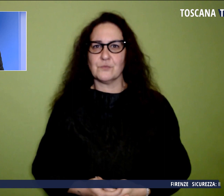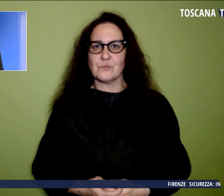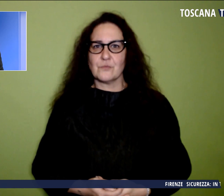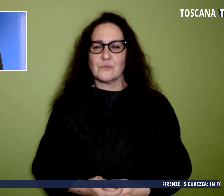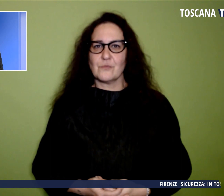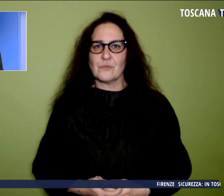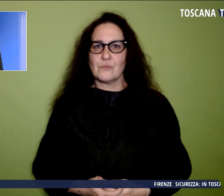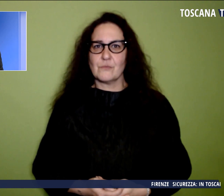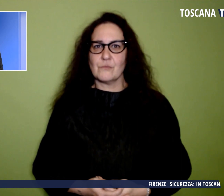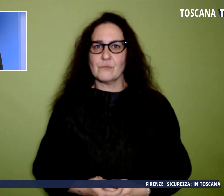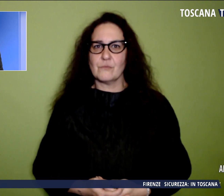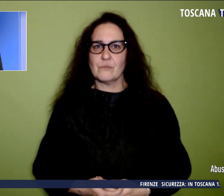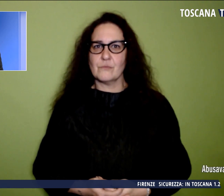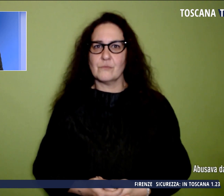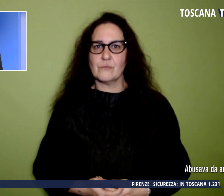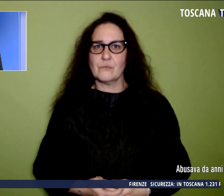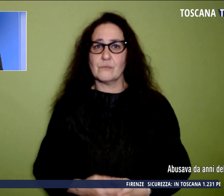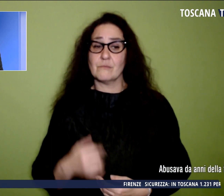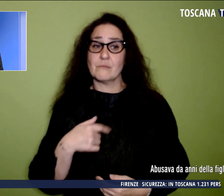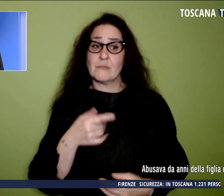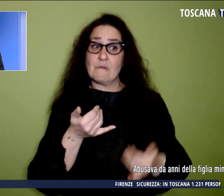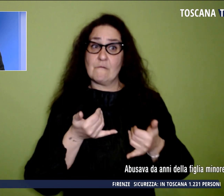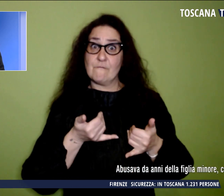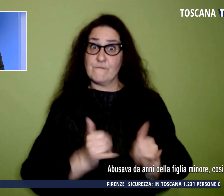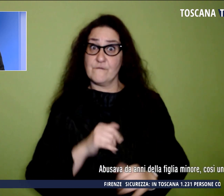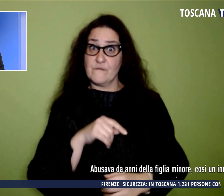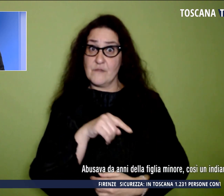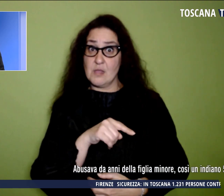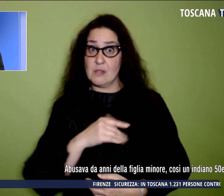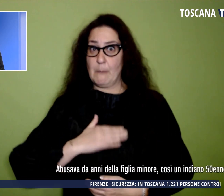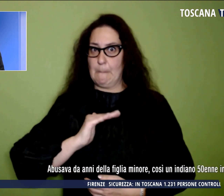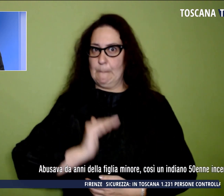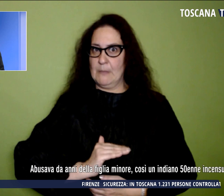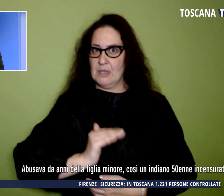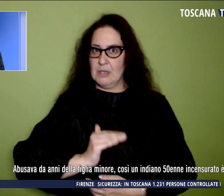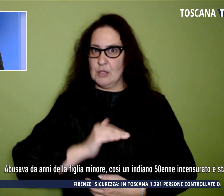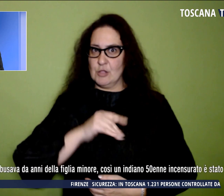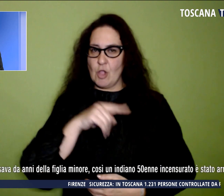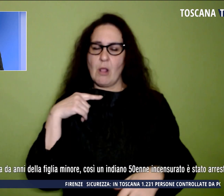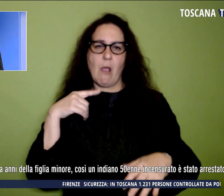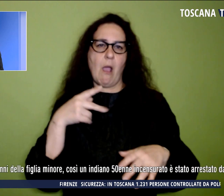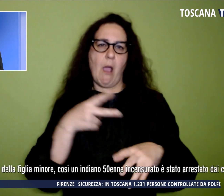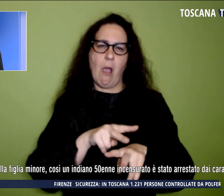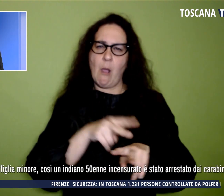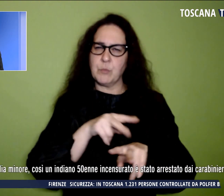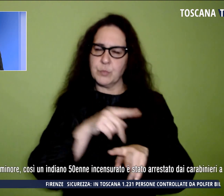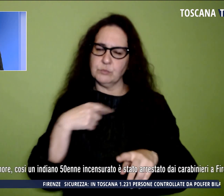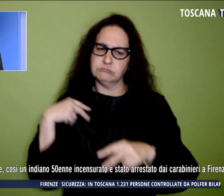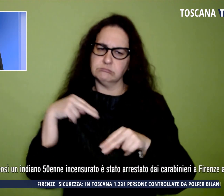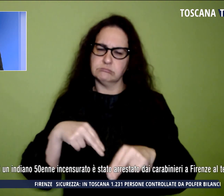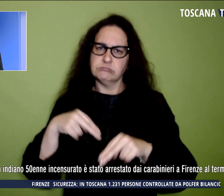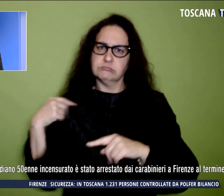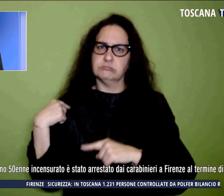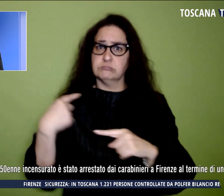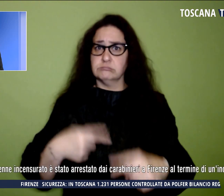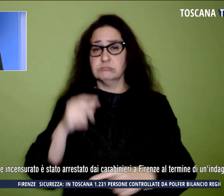Abusava da anni della figlia minore, così un indiano di 50 anni incensurato è stato